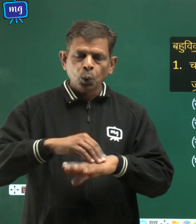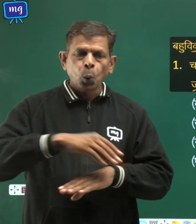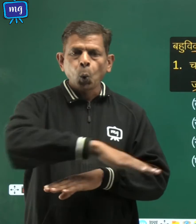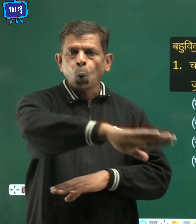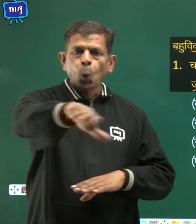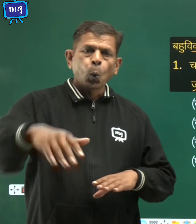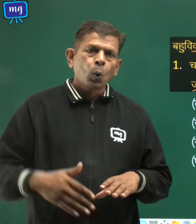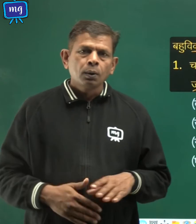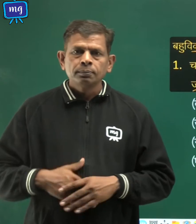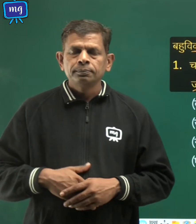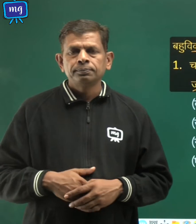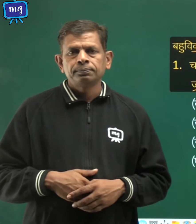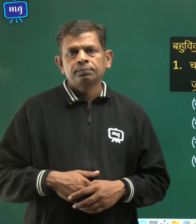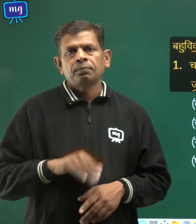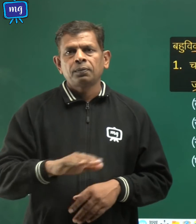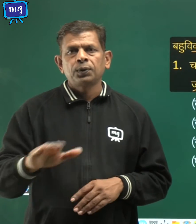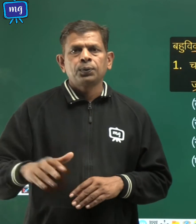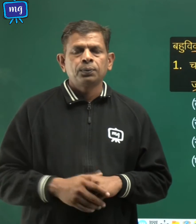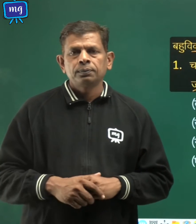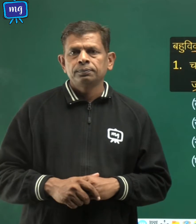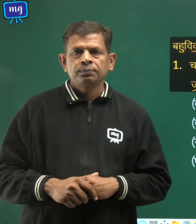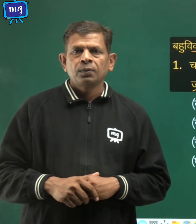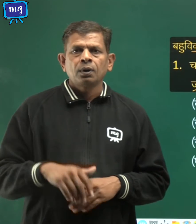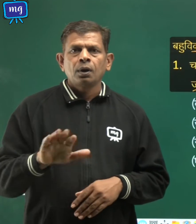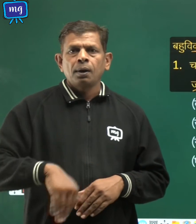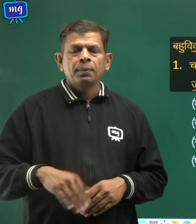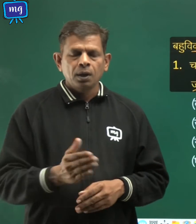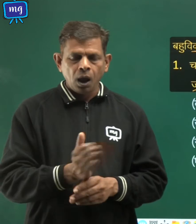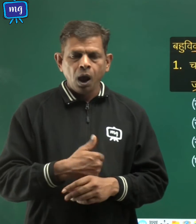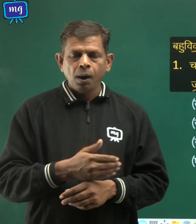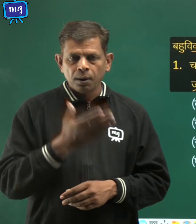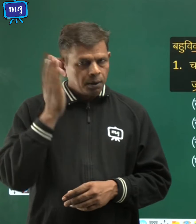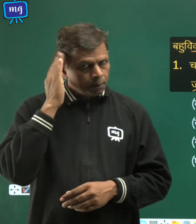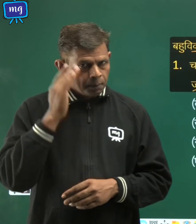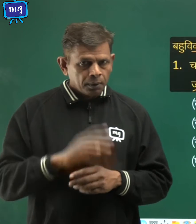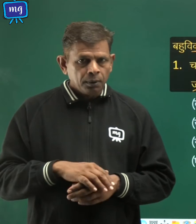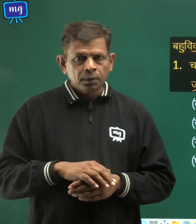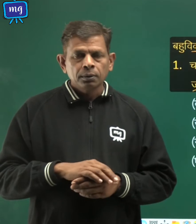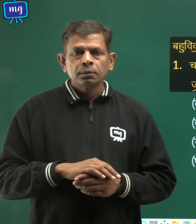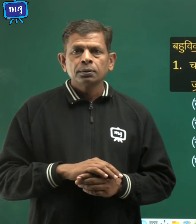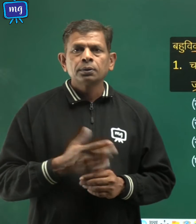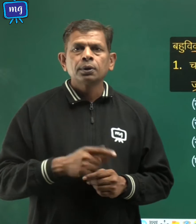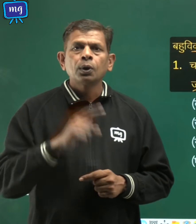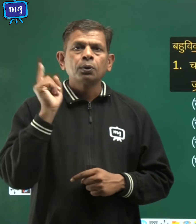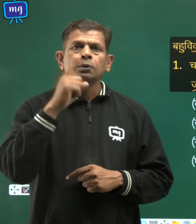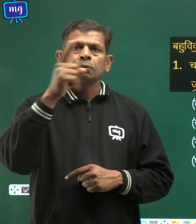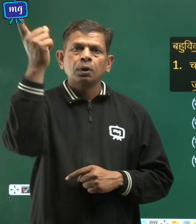बच्चों हमें पढ़ा था ना कि चक्रवात